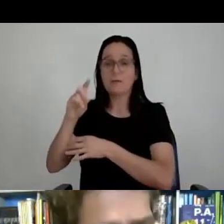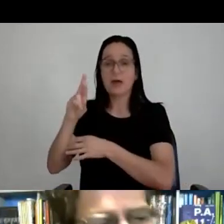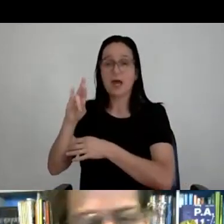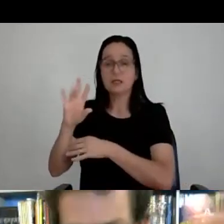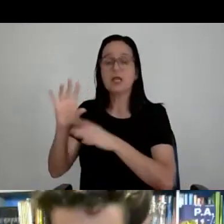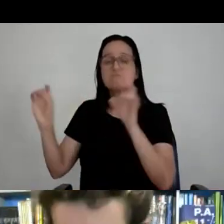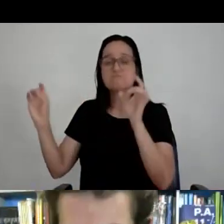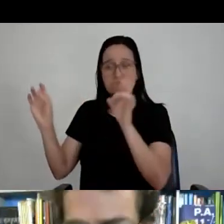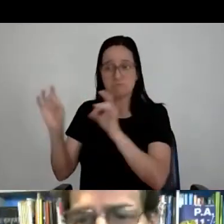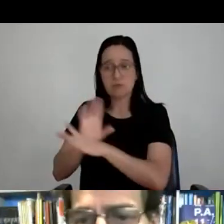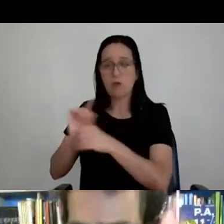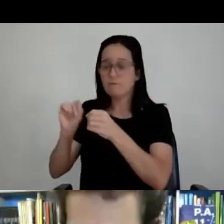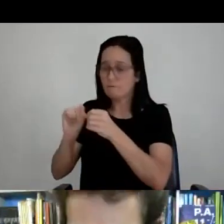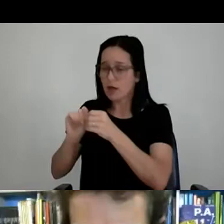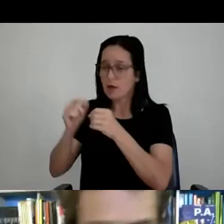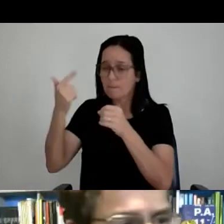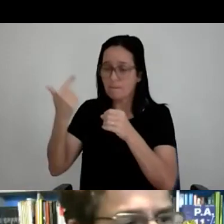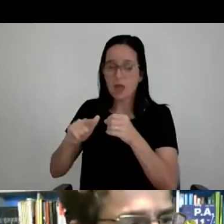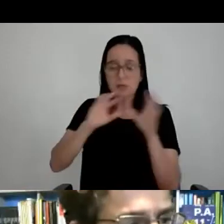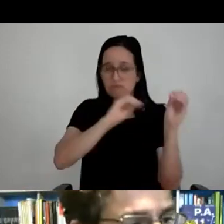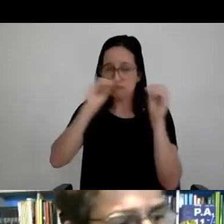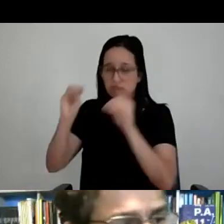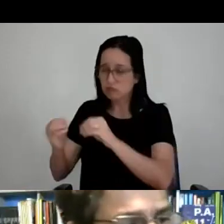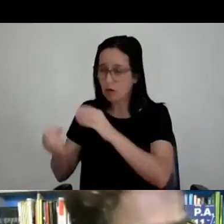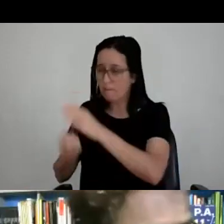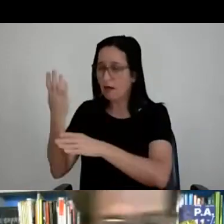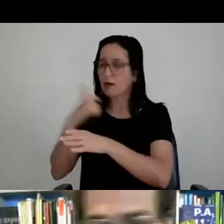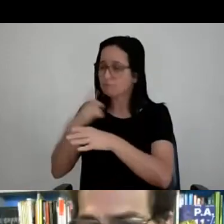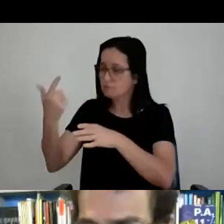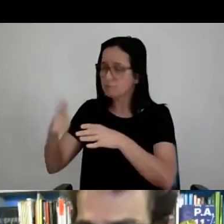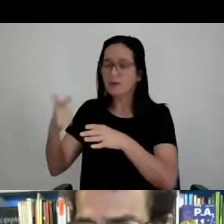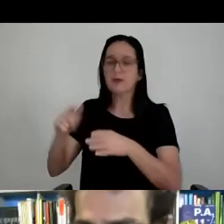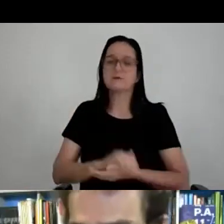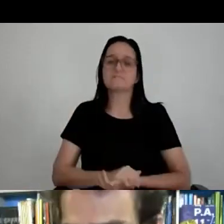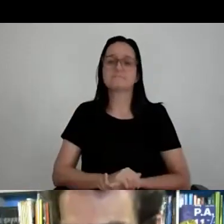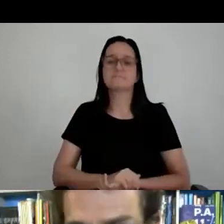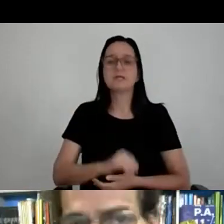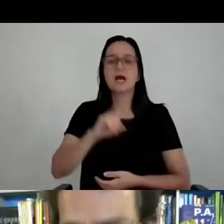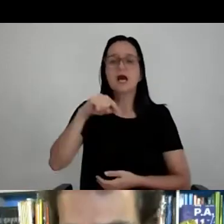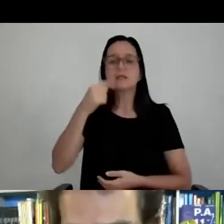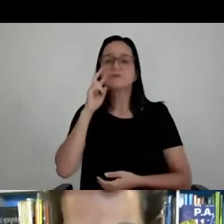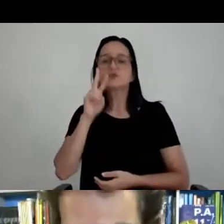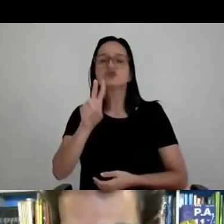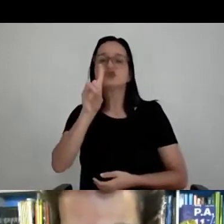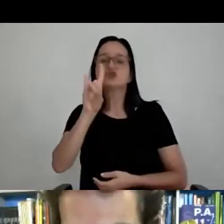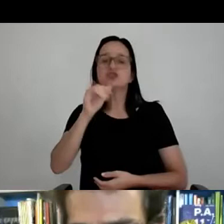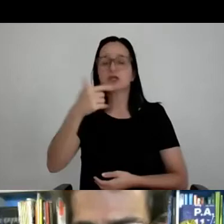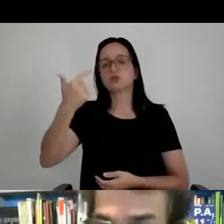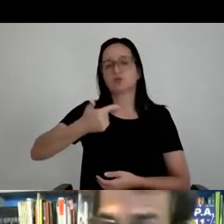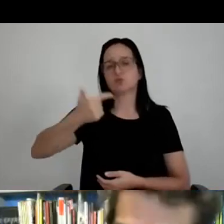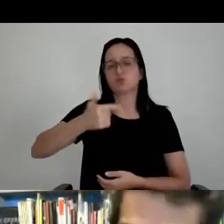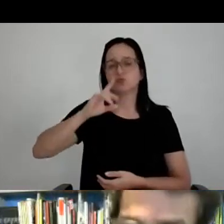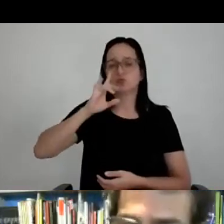transportou, montou em Madrid, deu tudo certo. E eu lembro que a gente foi para o meio da pista esse dia, no segundo dia do evento em Madrid,